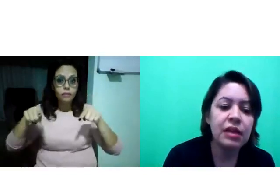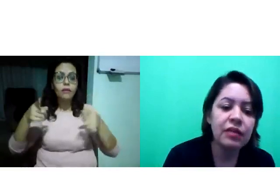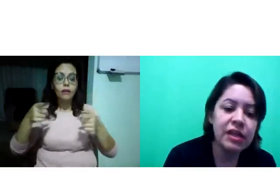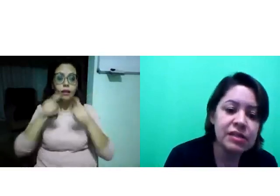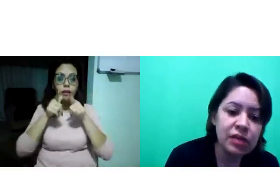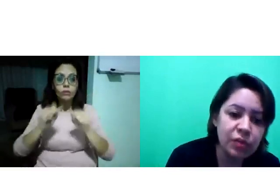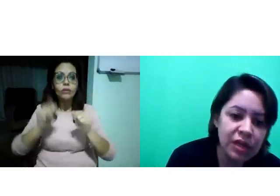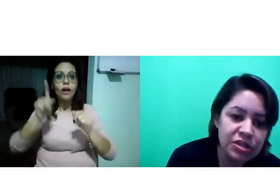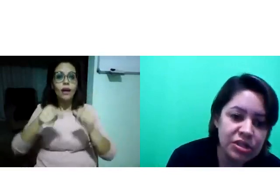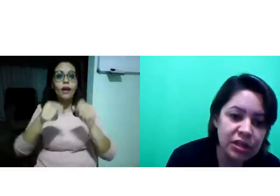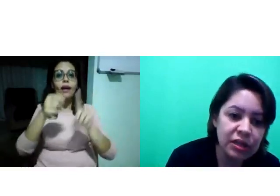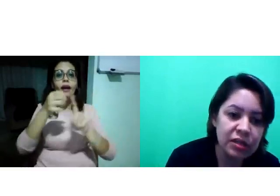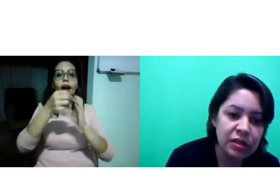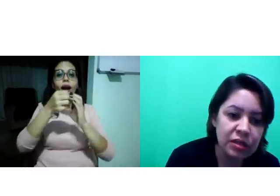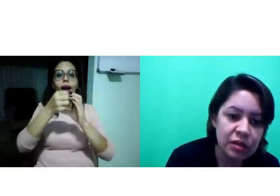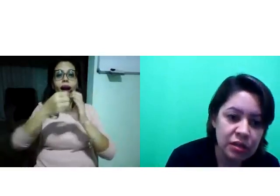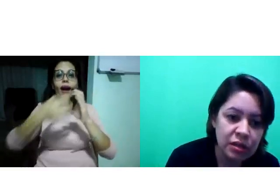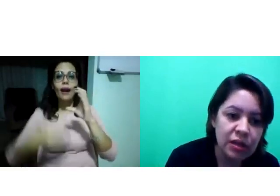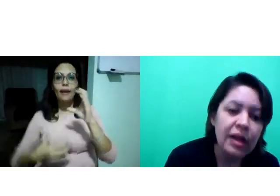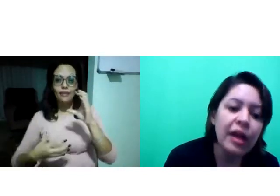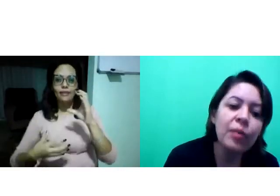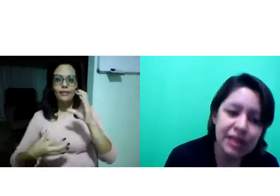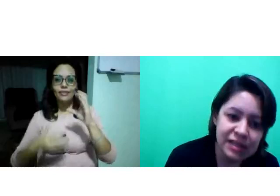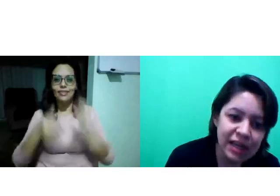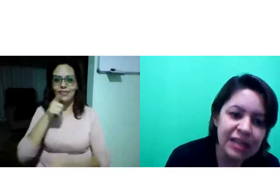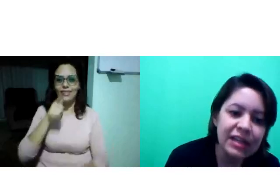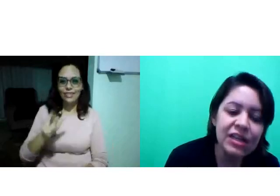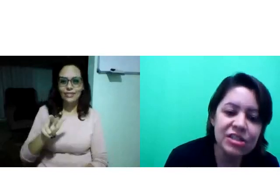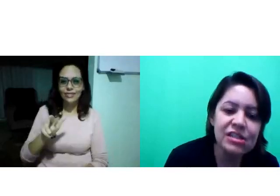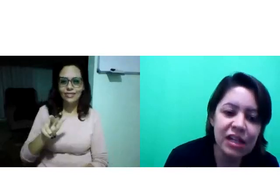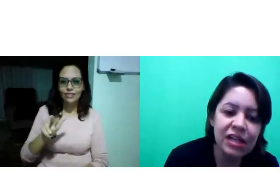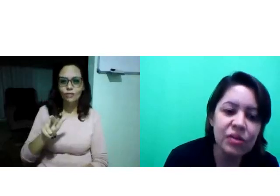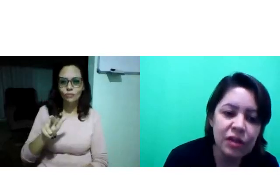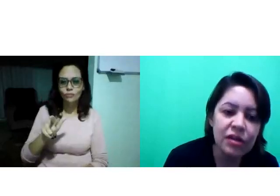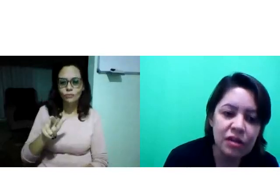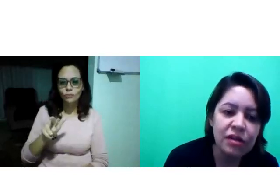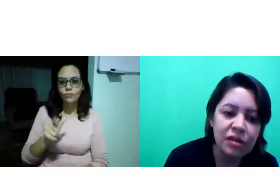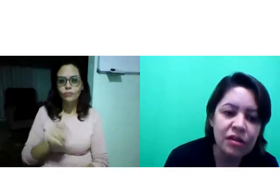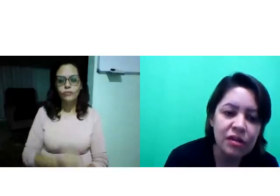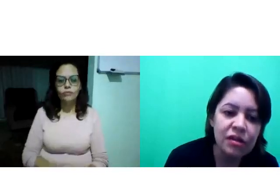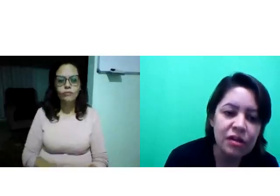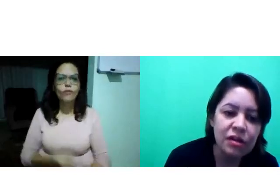e a variação linguística é uma dessas características da língua.